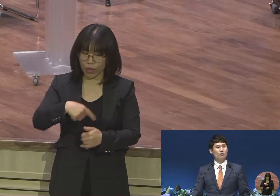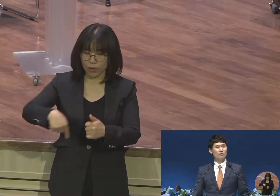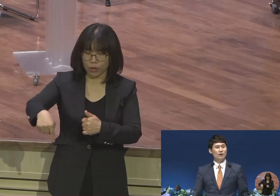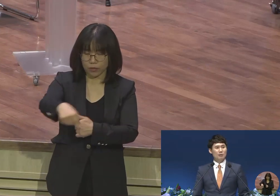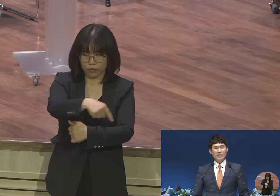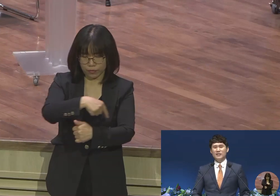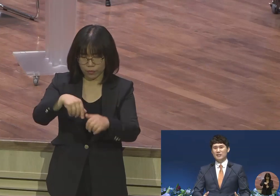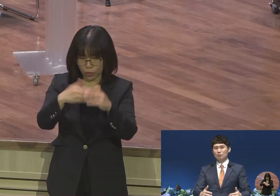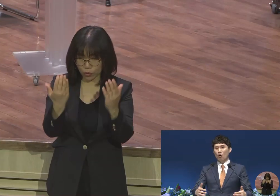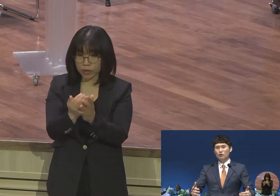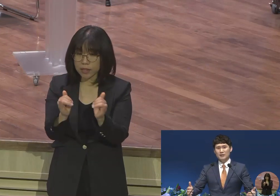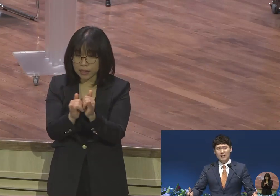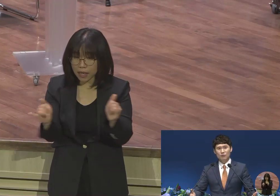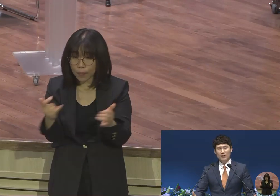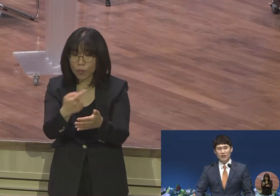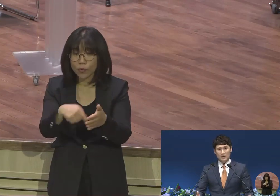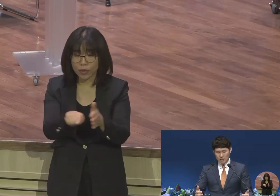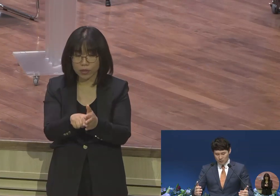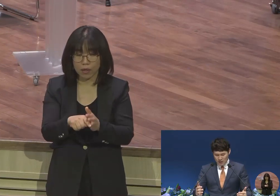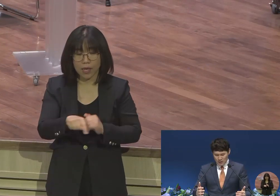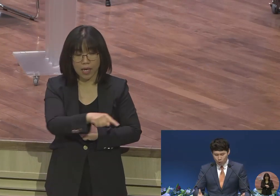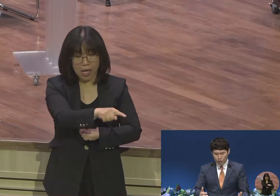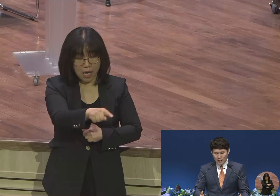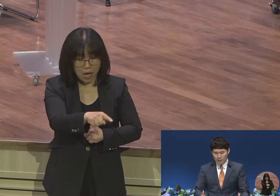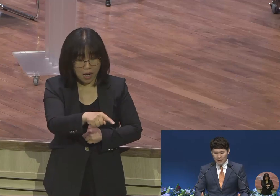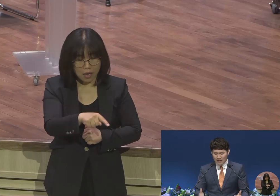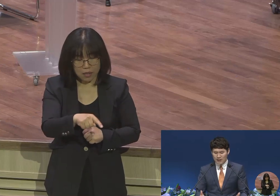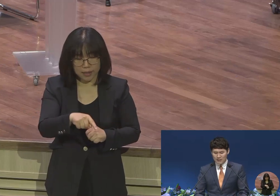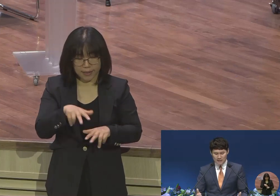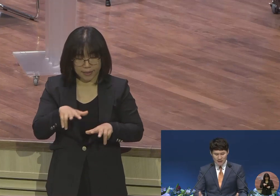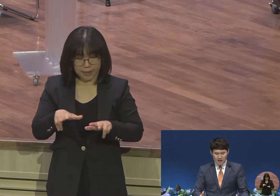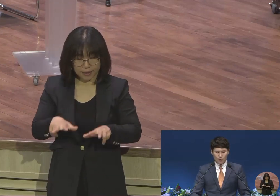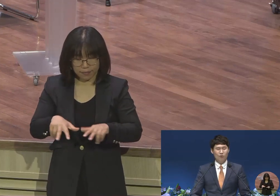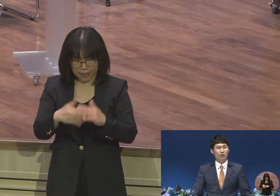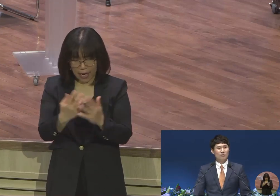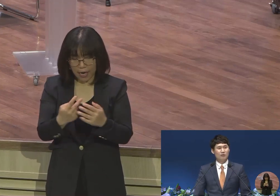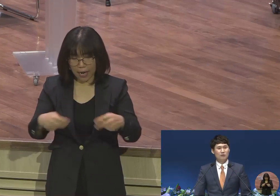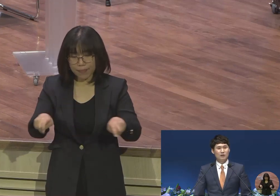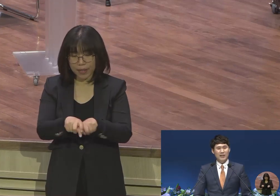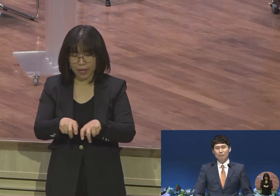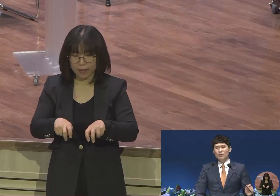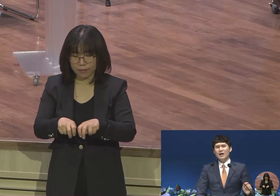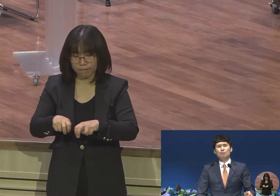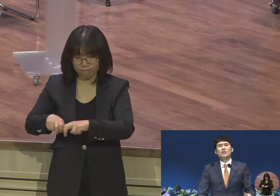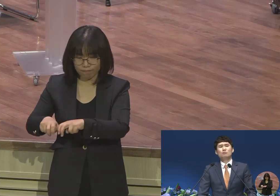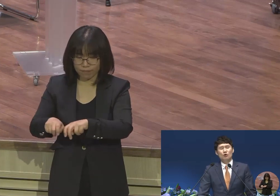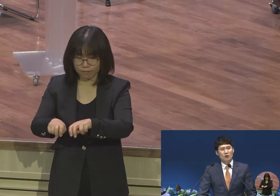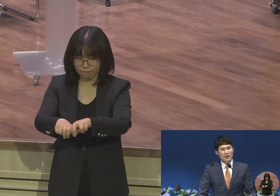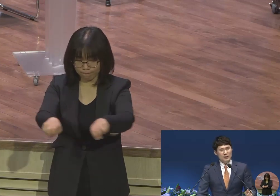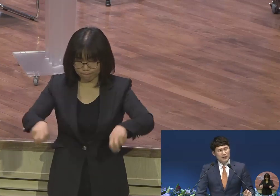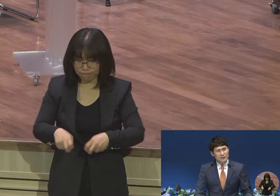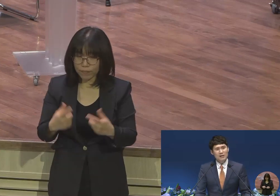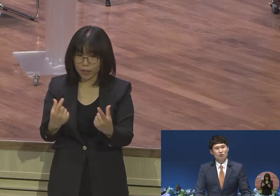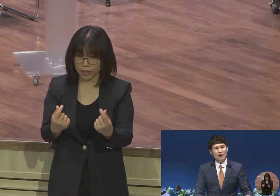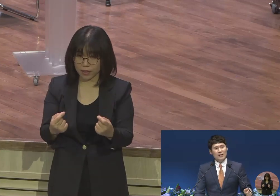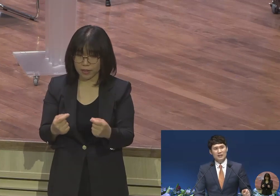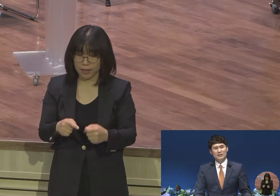마치 그 모든 사람들이 지금 이 홀로 다락방에 앉아있다 생각하고 담대한 믿음으로 그 현장과 그